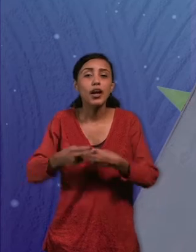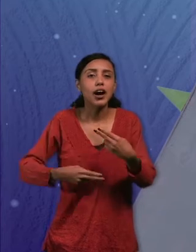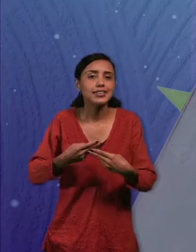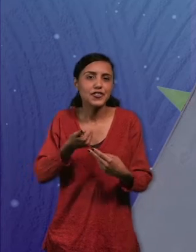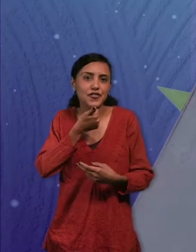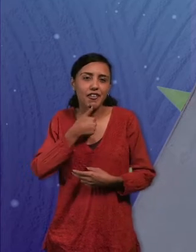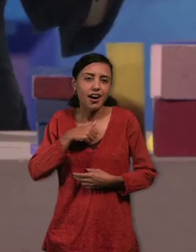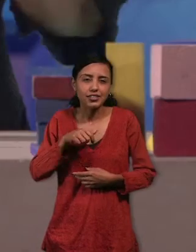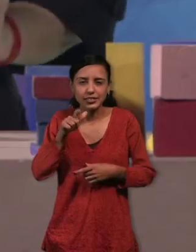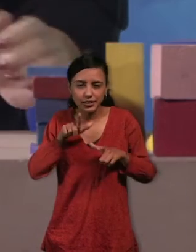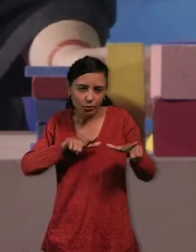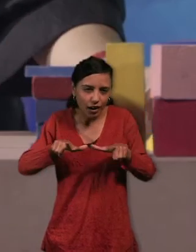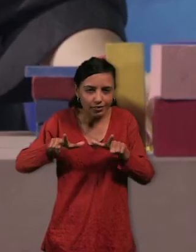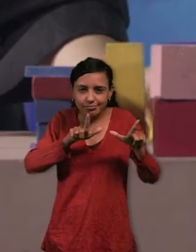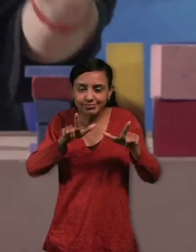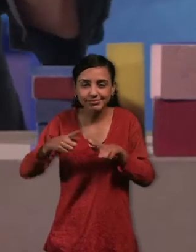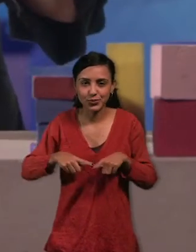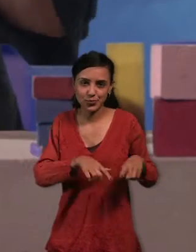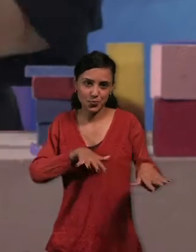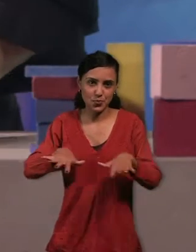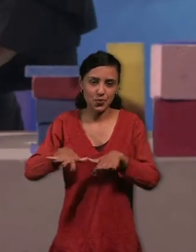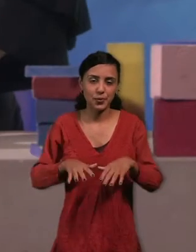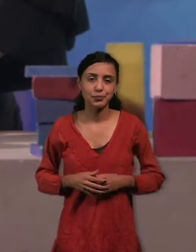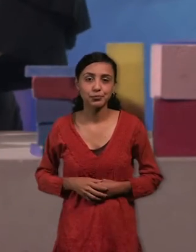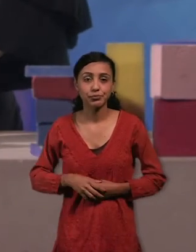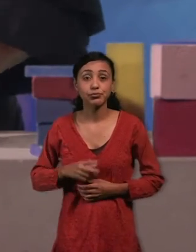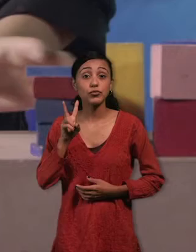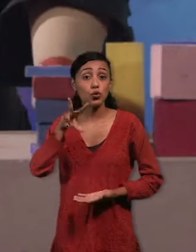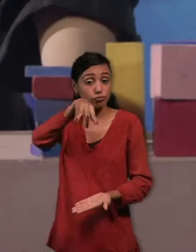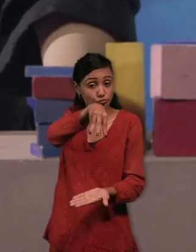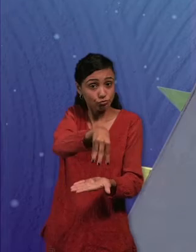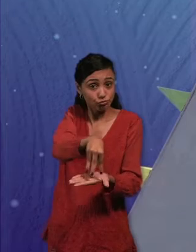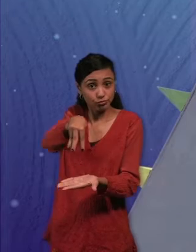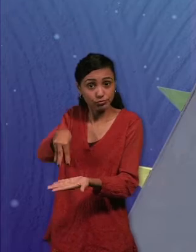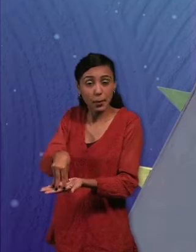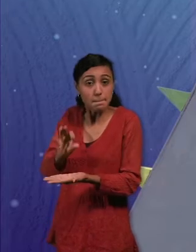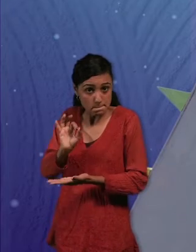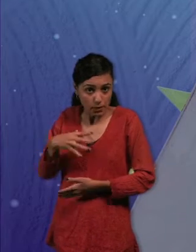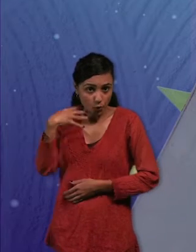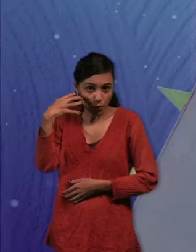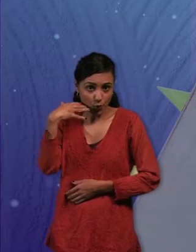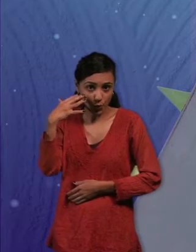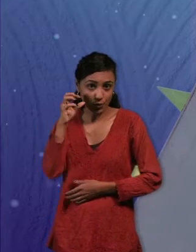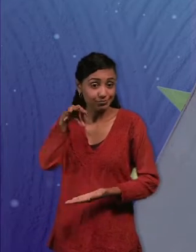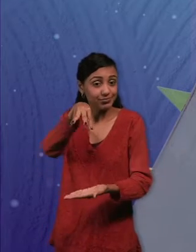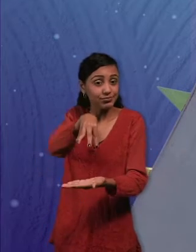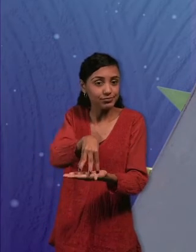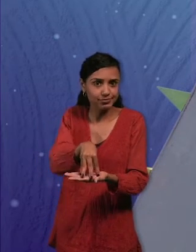efectos visuales. Vamos a comenzar con dos pirámides del mismo color. Esta pirámide, como ustedes pueden, estos objetos son de madera